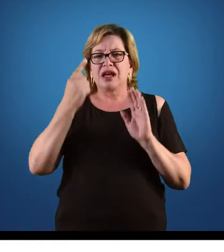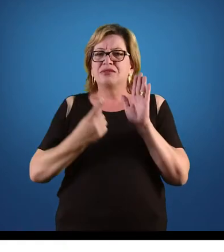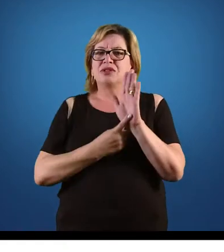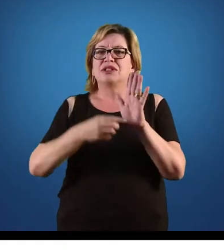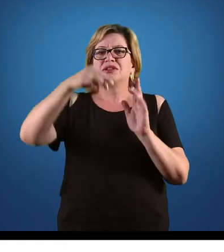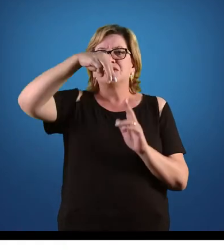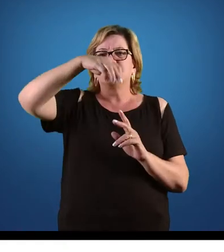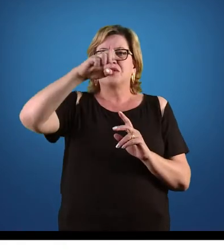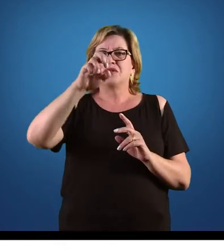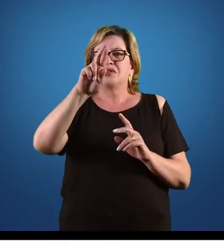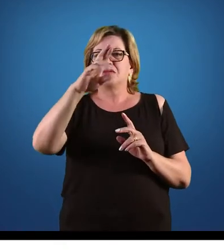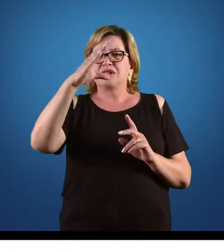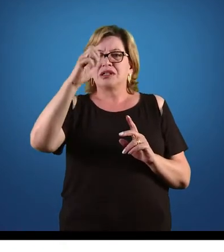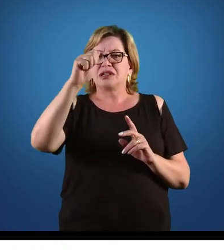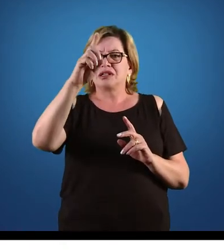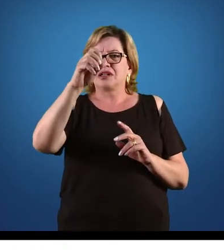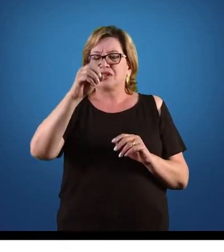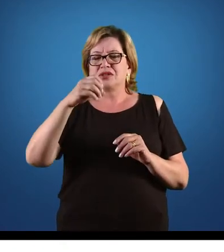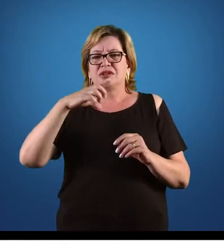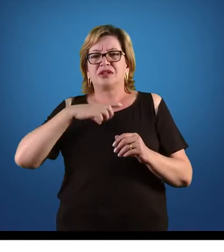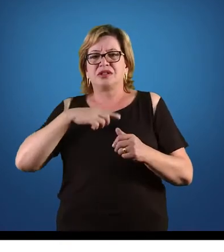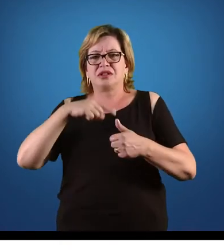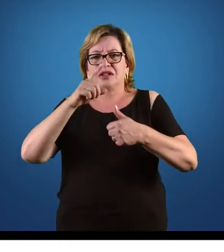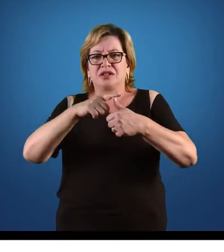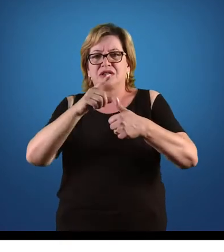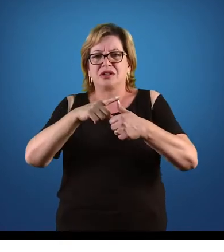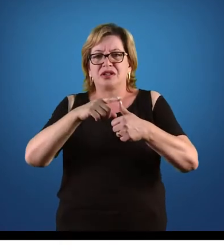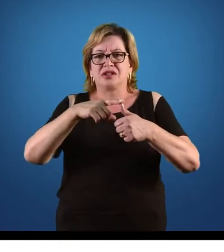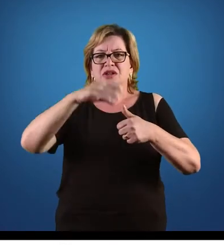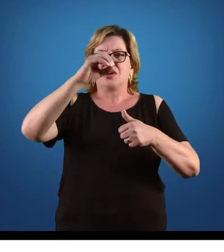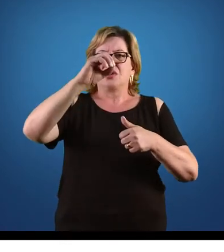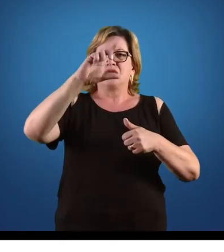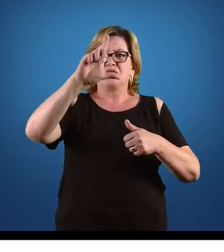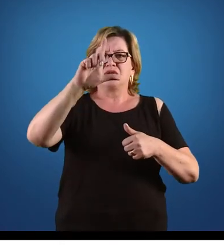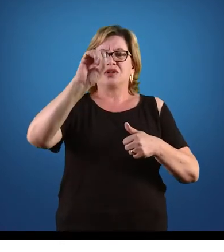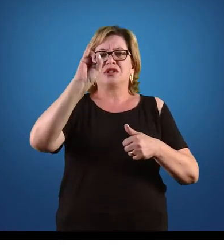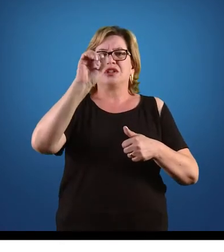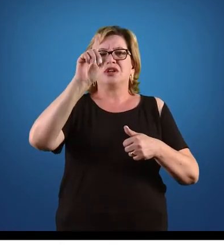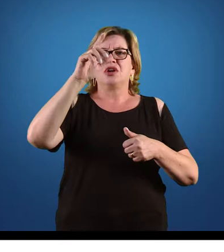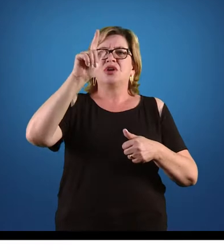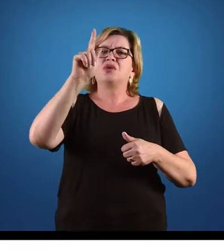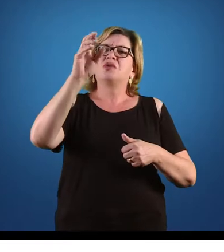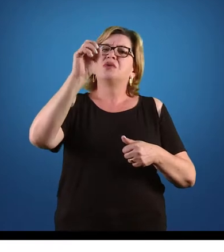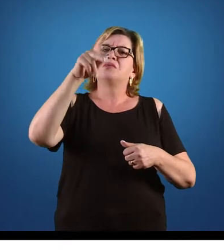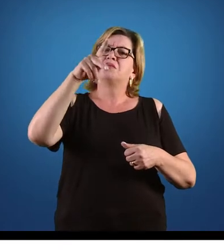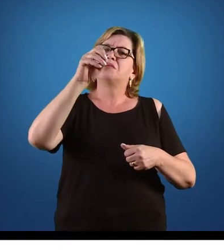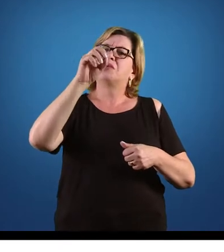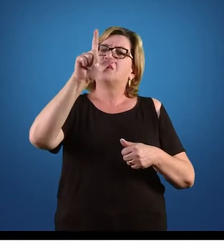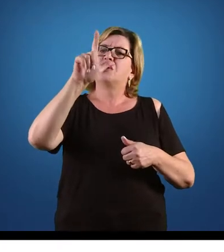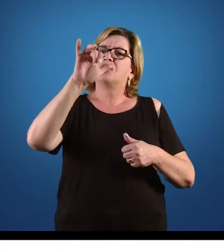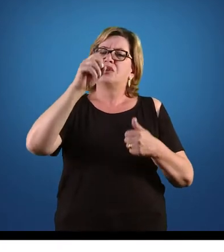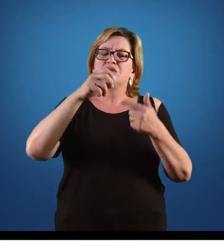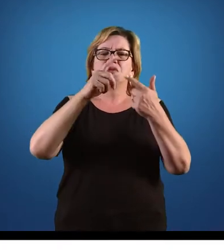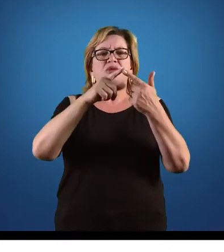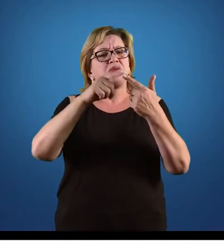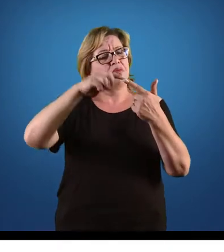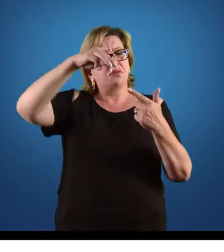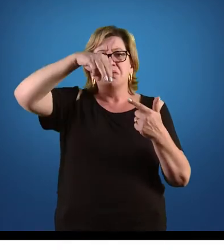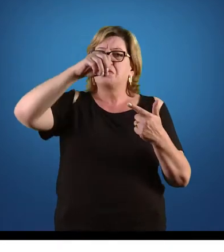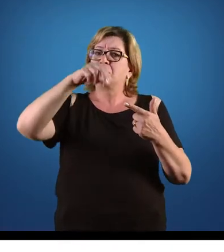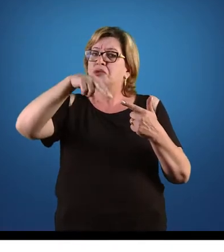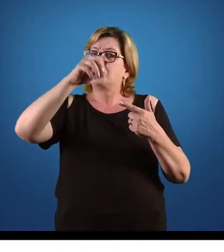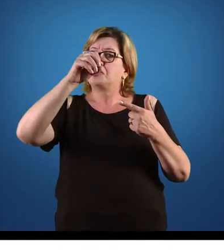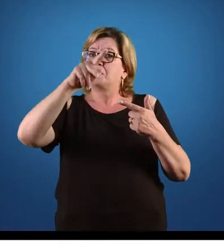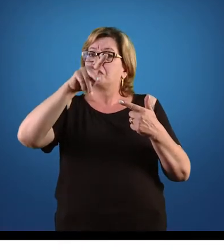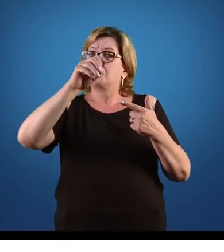nós vamos encontrar o quê? Vamos encontrar origopólio, monopólio. Então, essas formas de